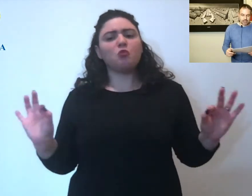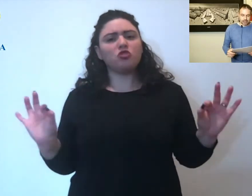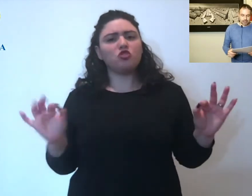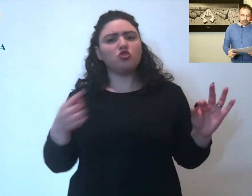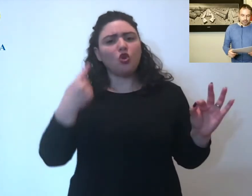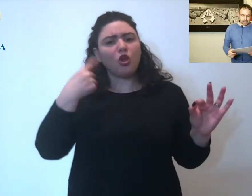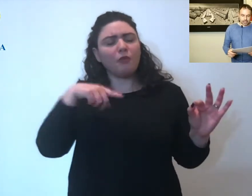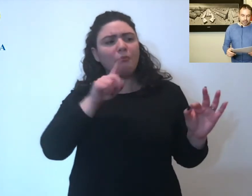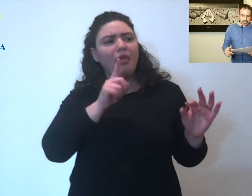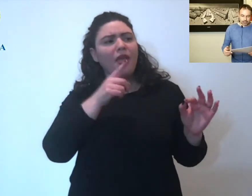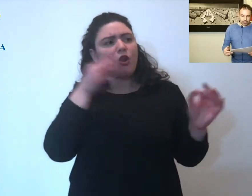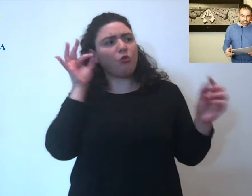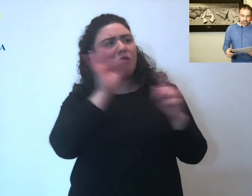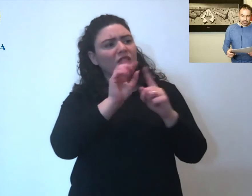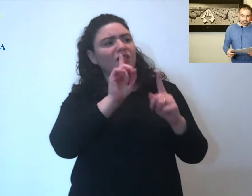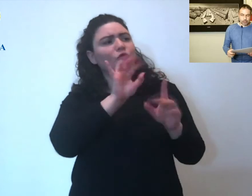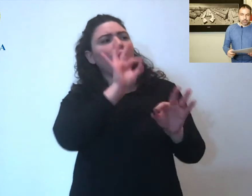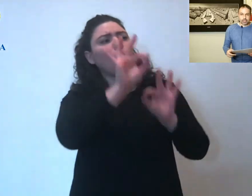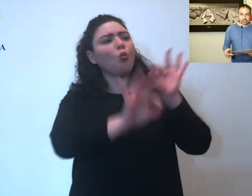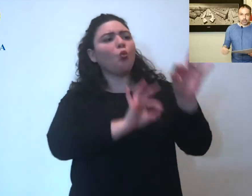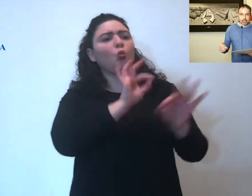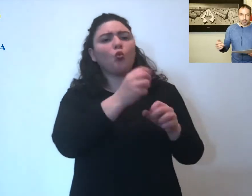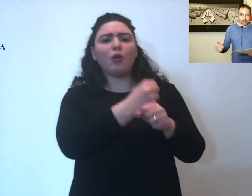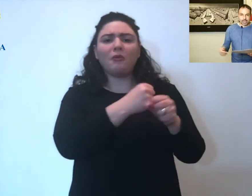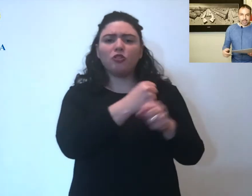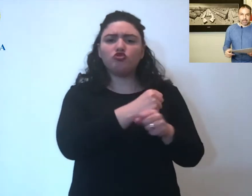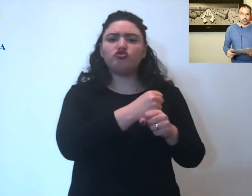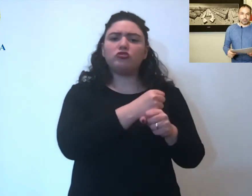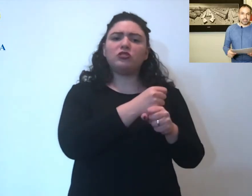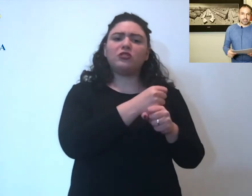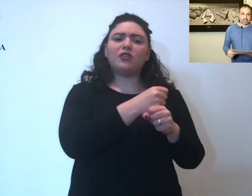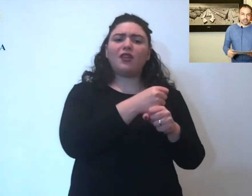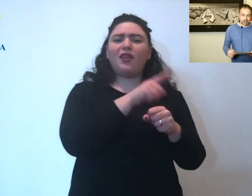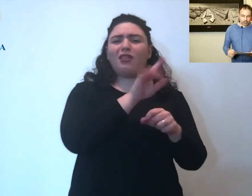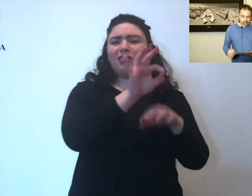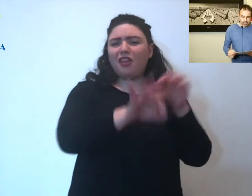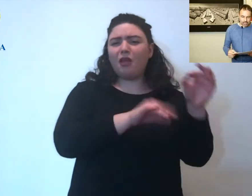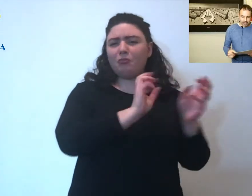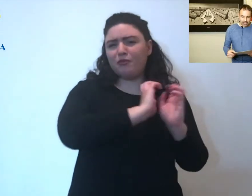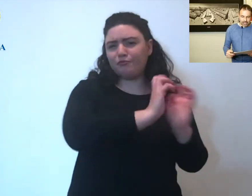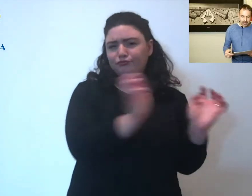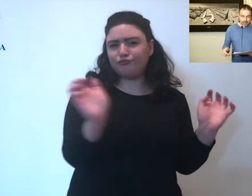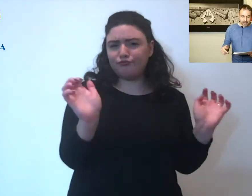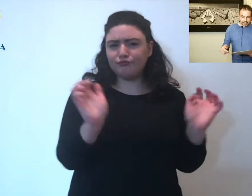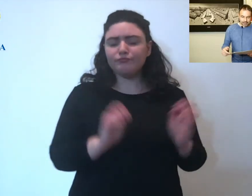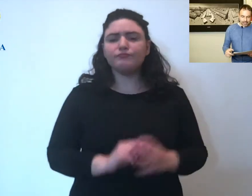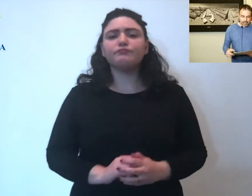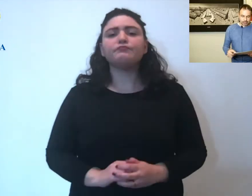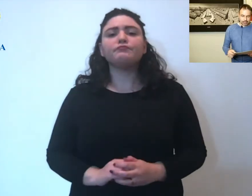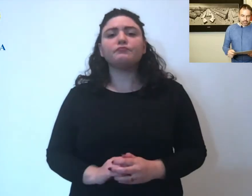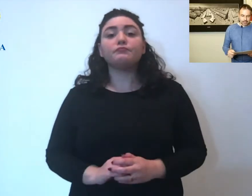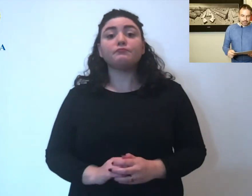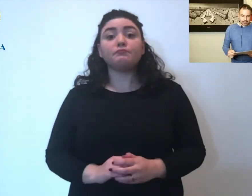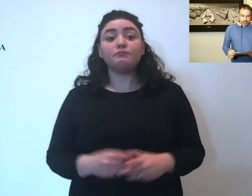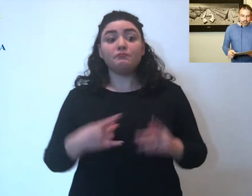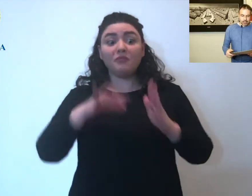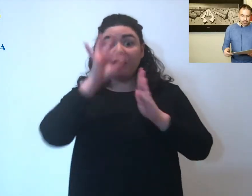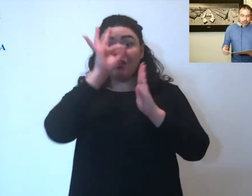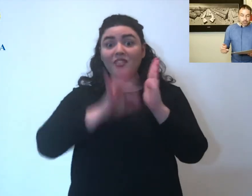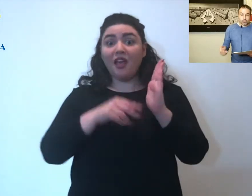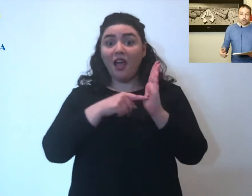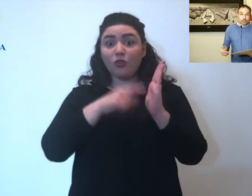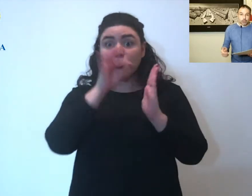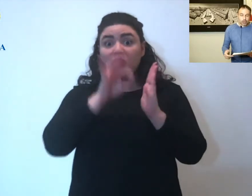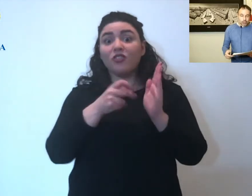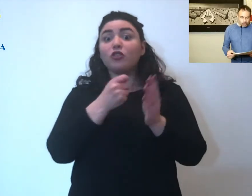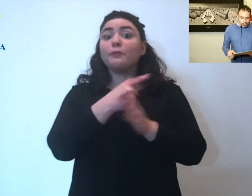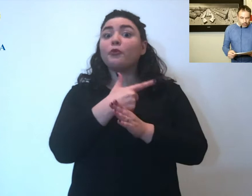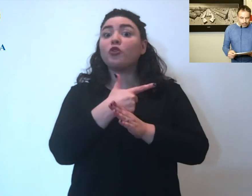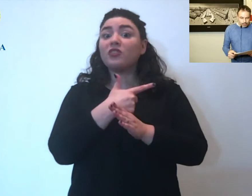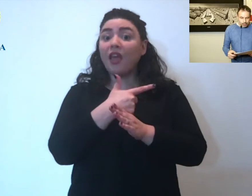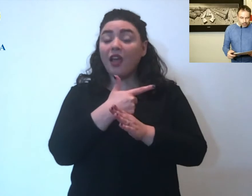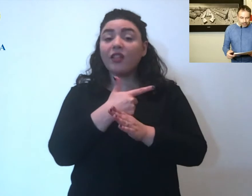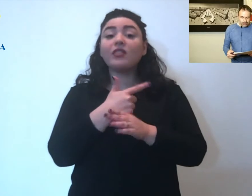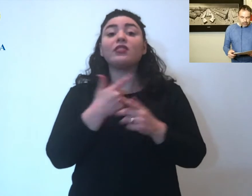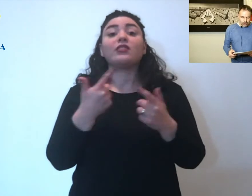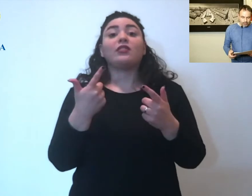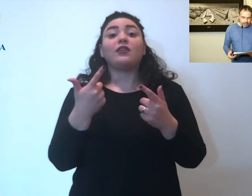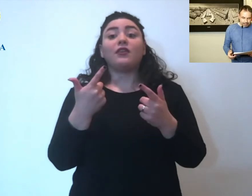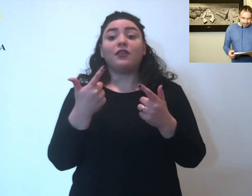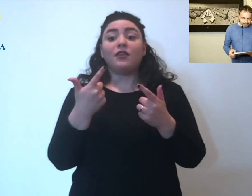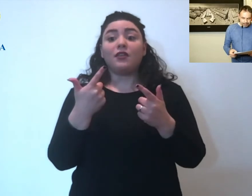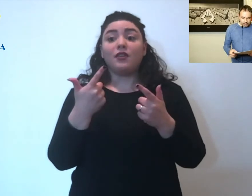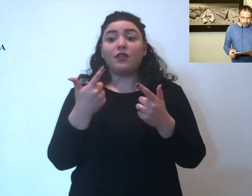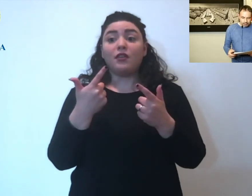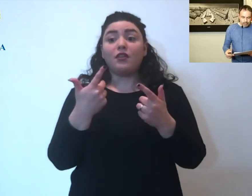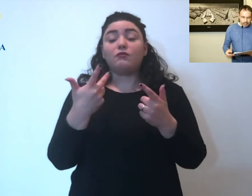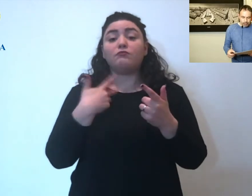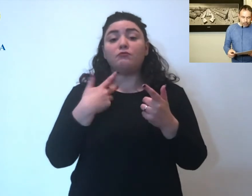si mettono anche a disposizione per la somministrazione delle varie terapie. Questo numero che è un numero importante